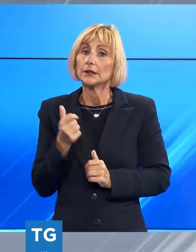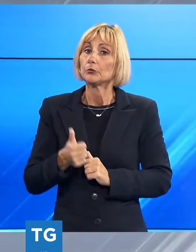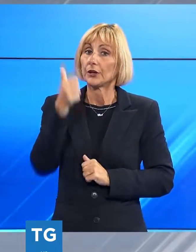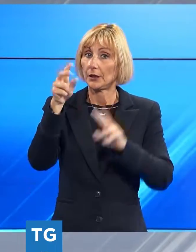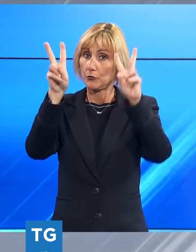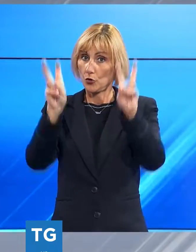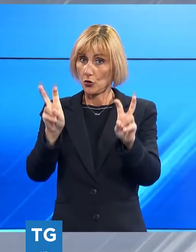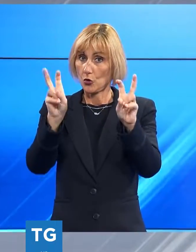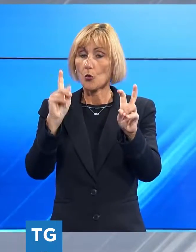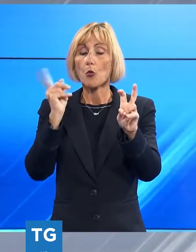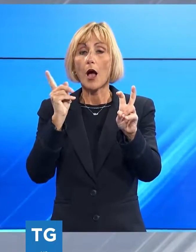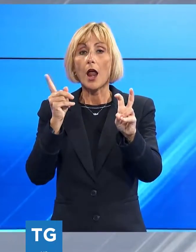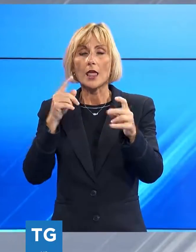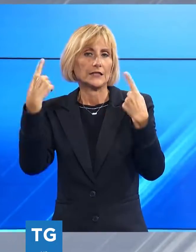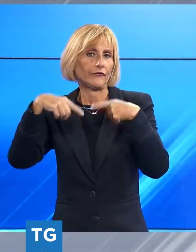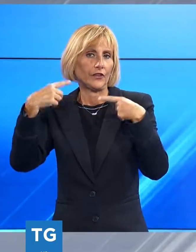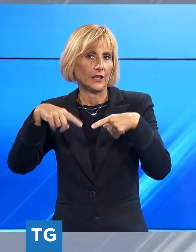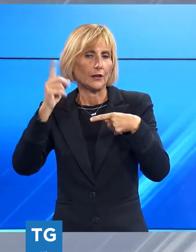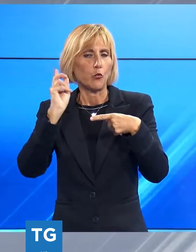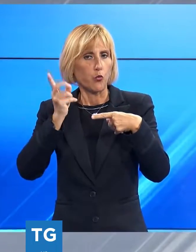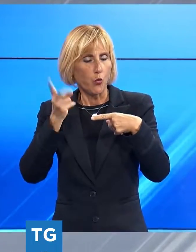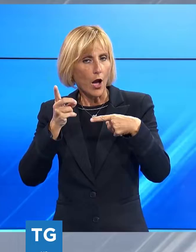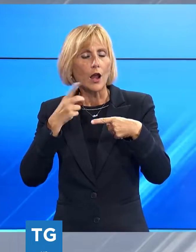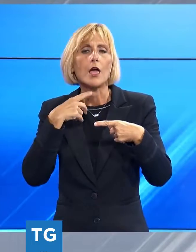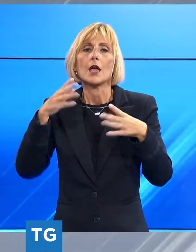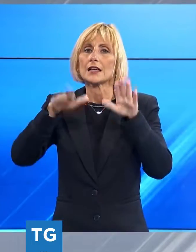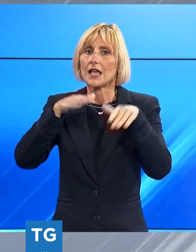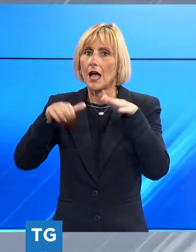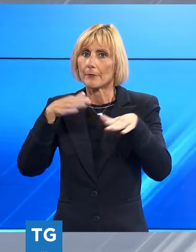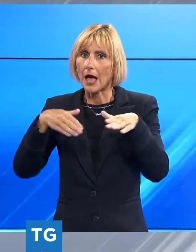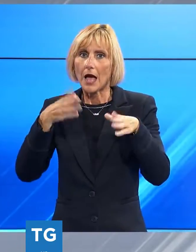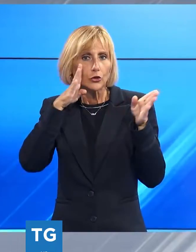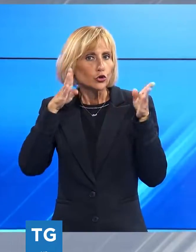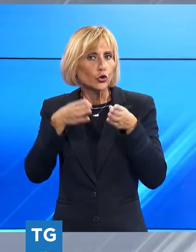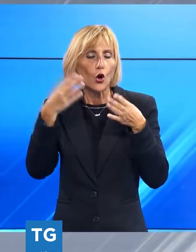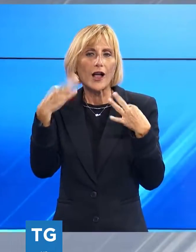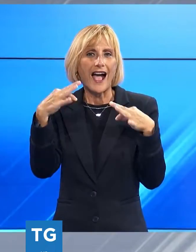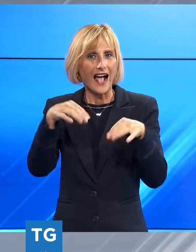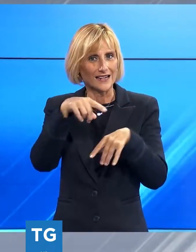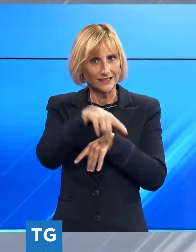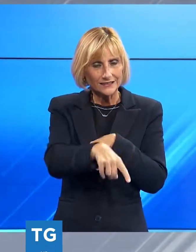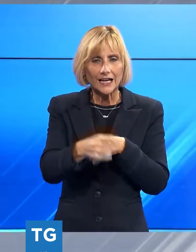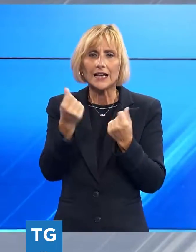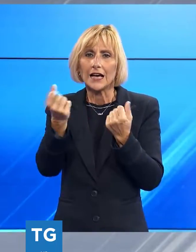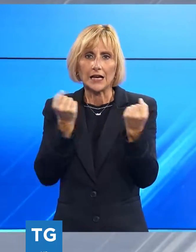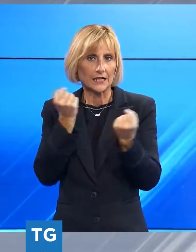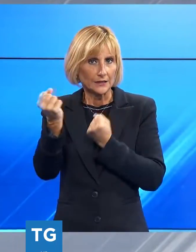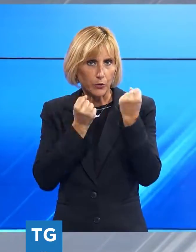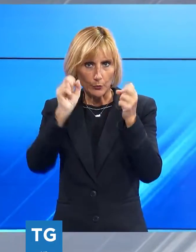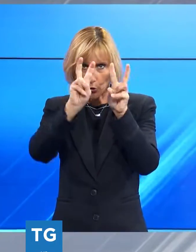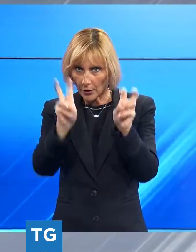tematiche legate alle grandi sfide del comparto, chiamato urgentemente a trovare risposte per quanto riguarda risparmio energetico,